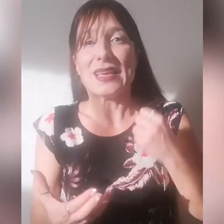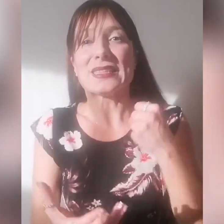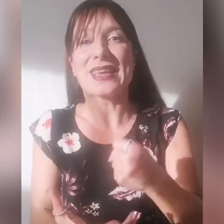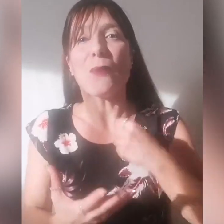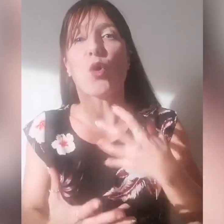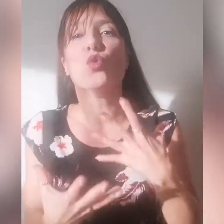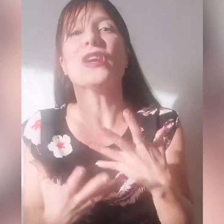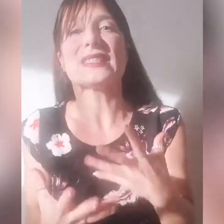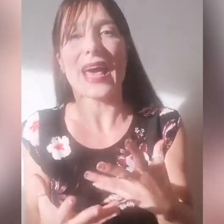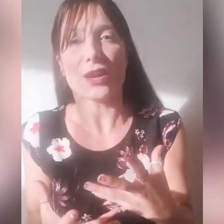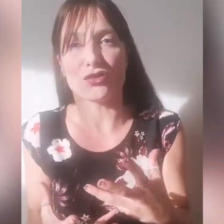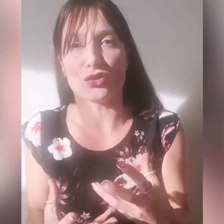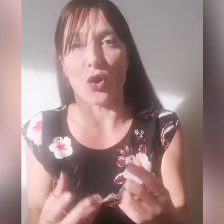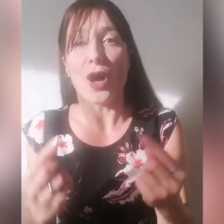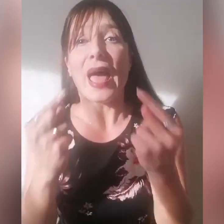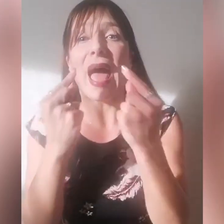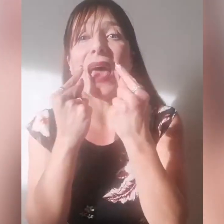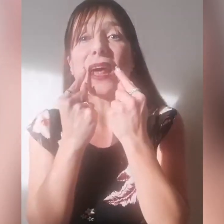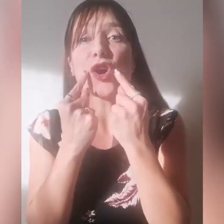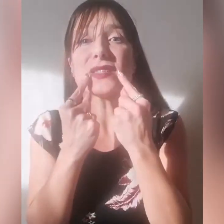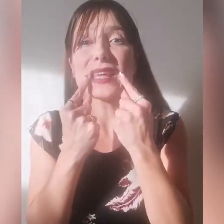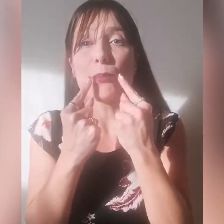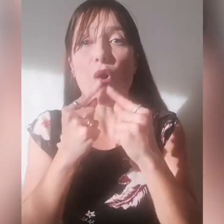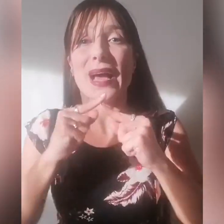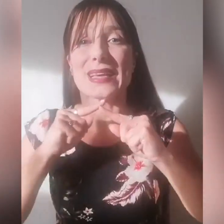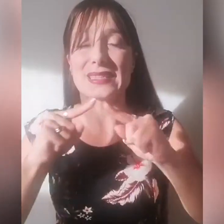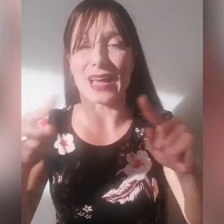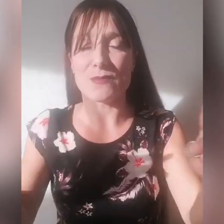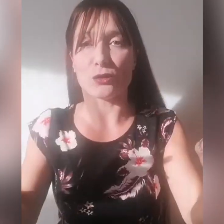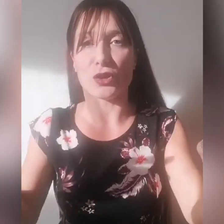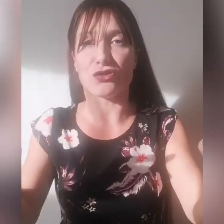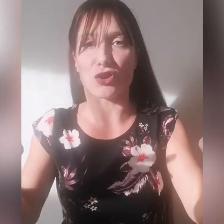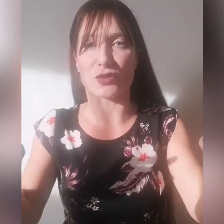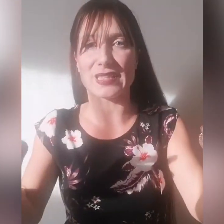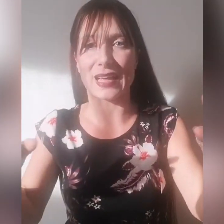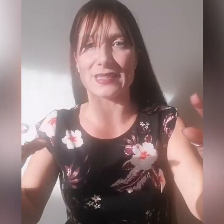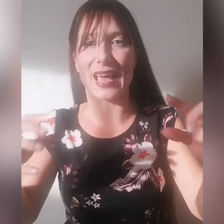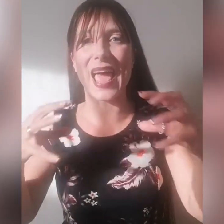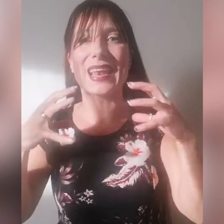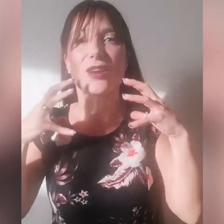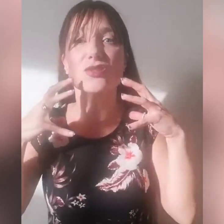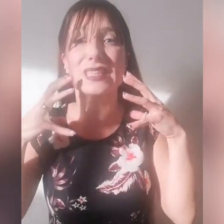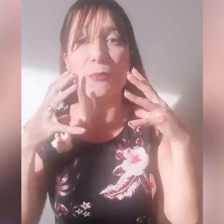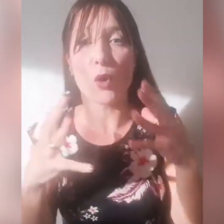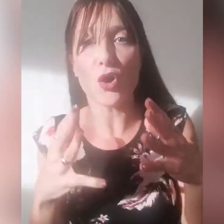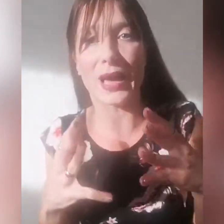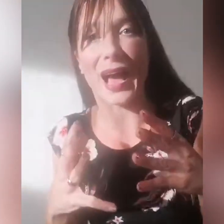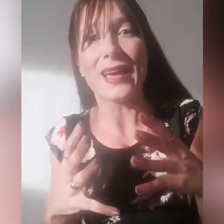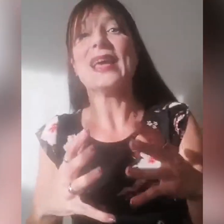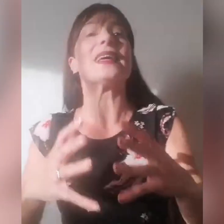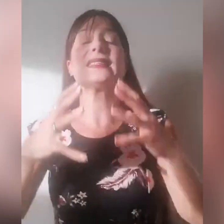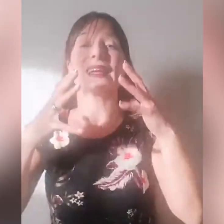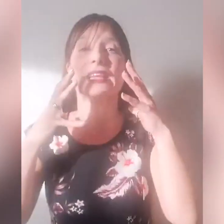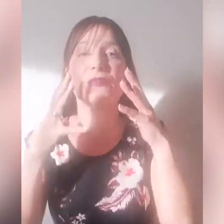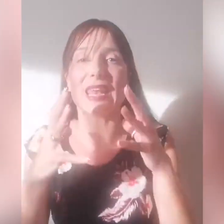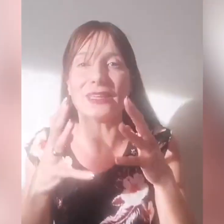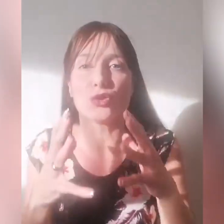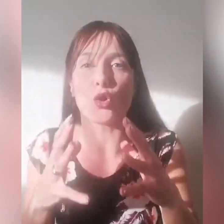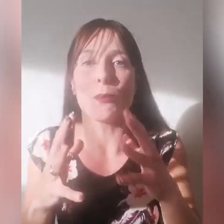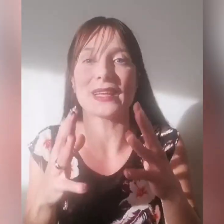siamo un esercito. È la nostra bocca che sta cambiando le circostanze, è la nostra bocca che sta definendo come